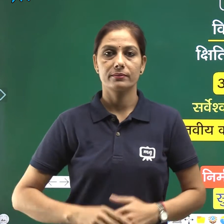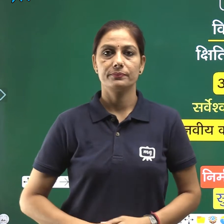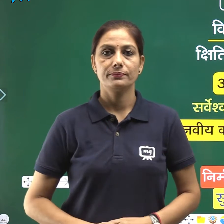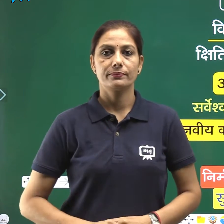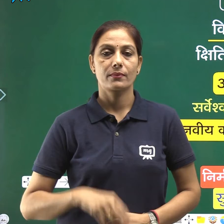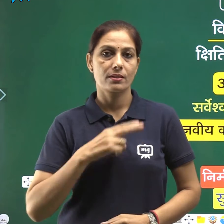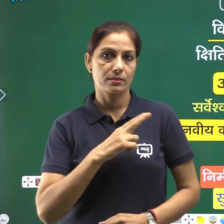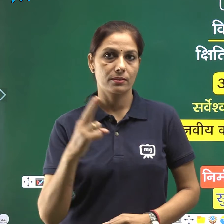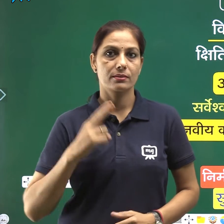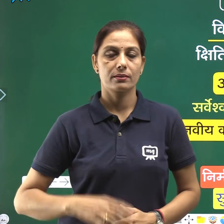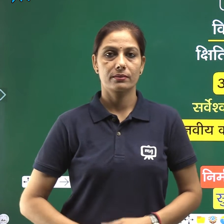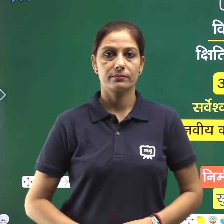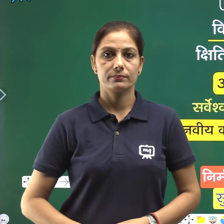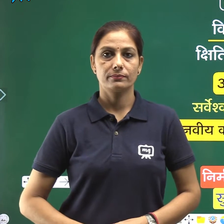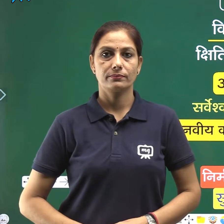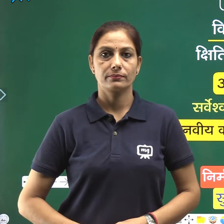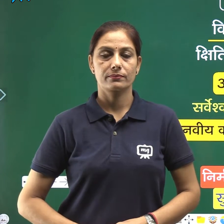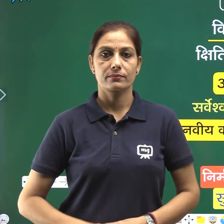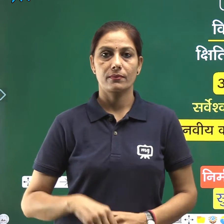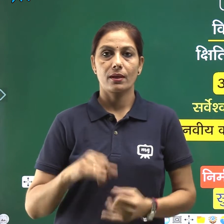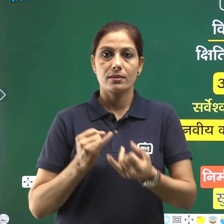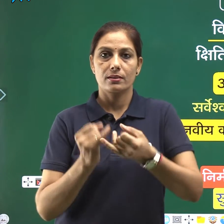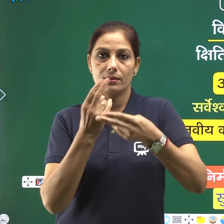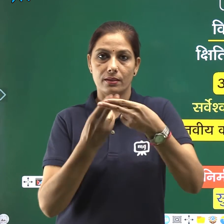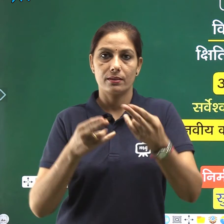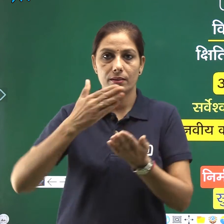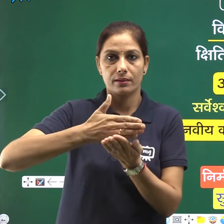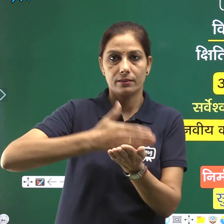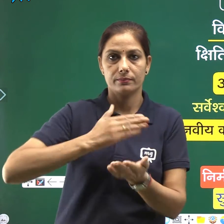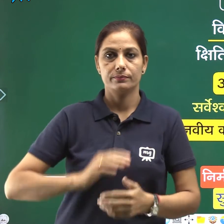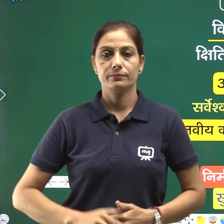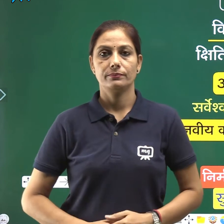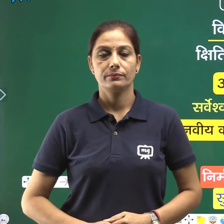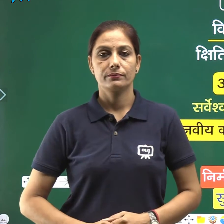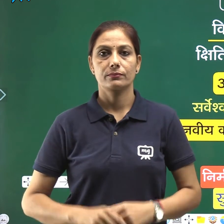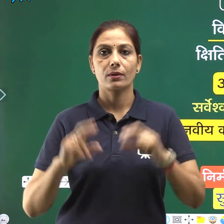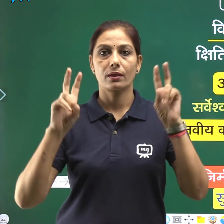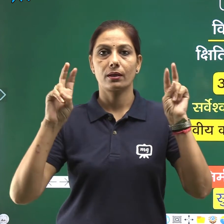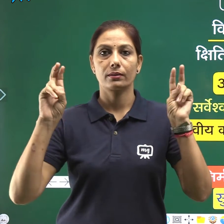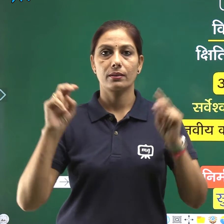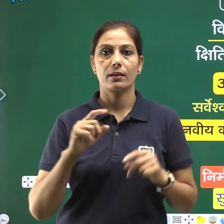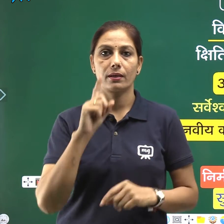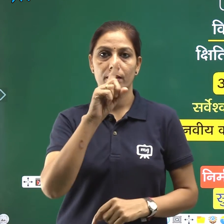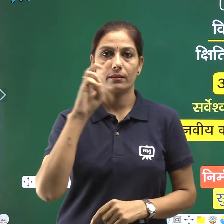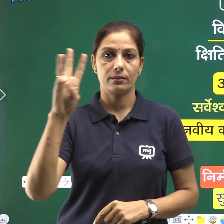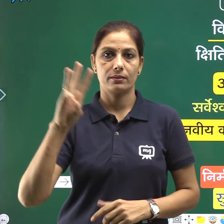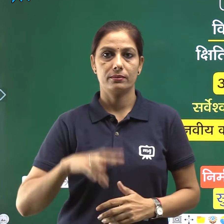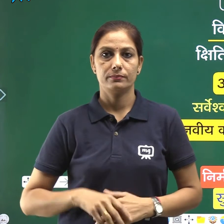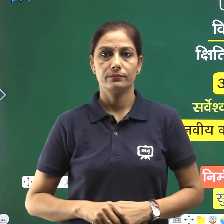क्षितिच के गद्य खंड के अध्याई तेरा का